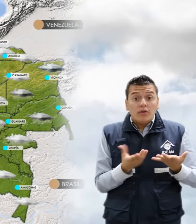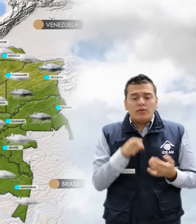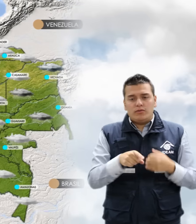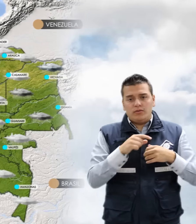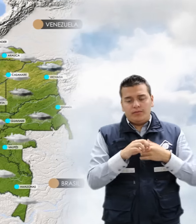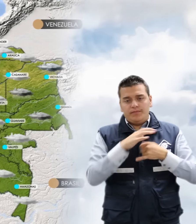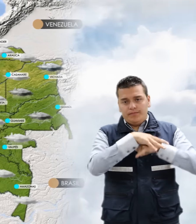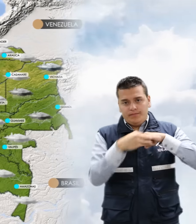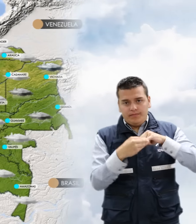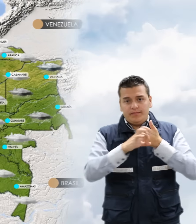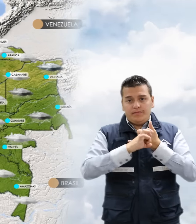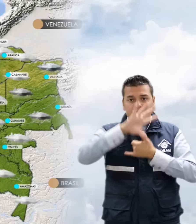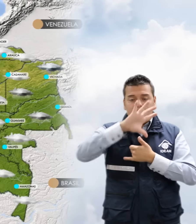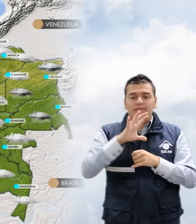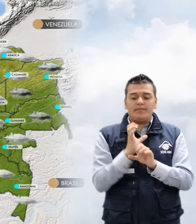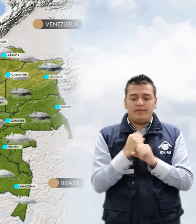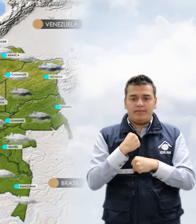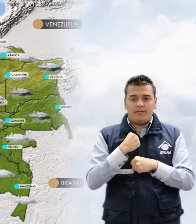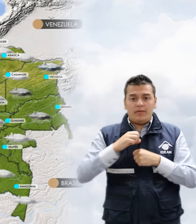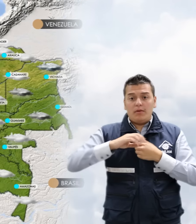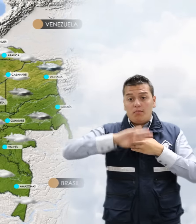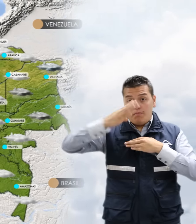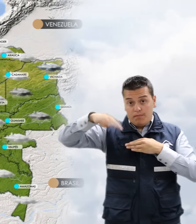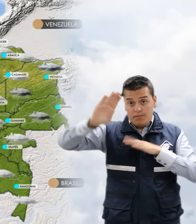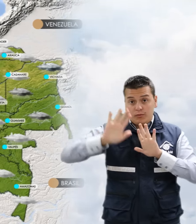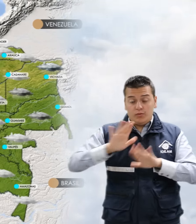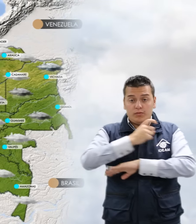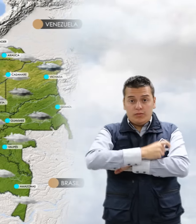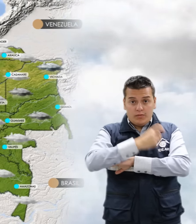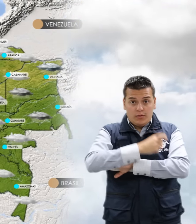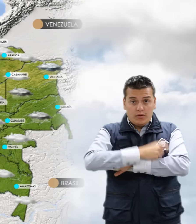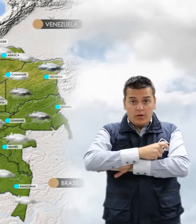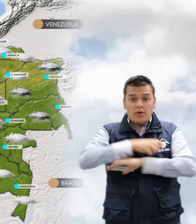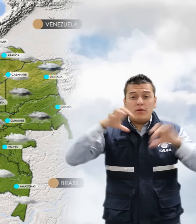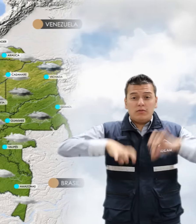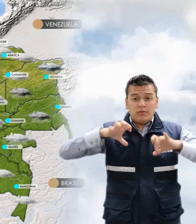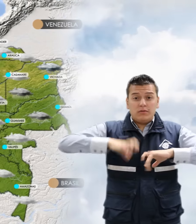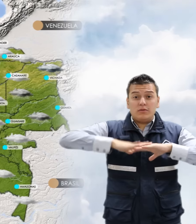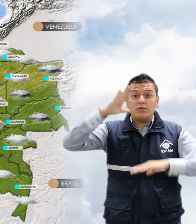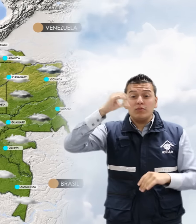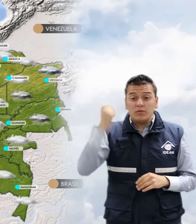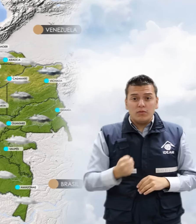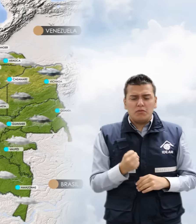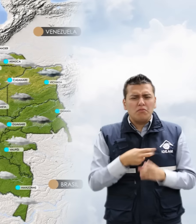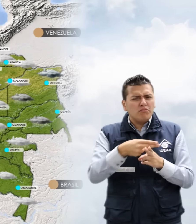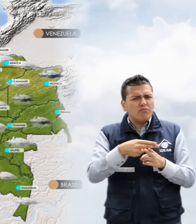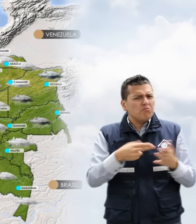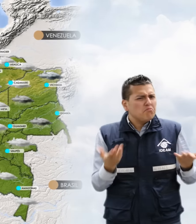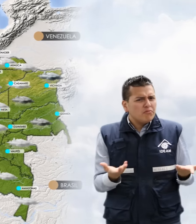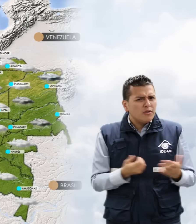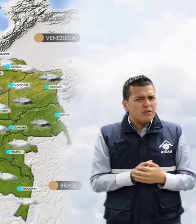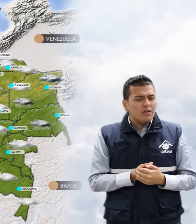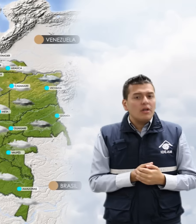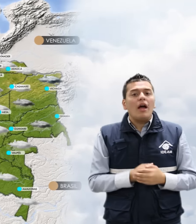Guainía, Guaviare, Baupés y Pie de Monte de Putumayo. Precipitaciones de mayor intensidad se esperan sobre